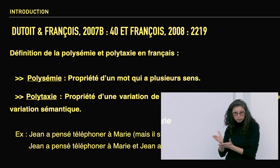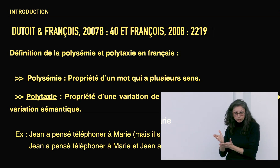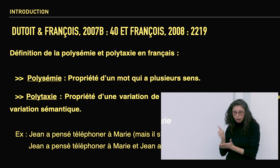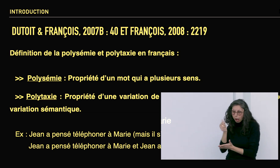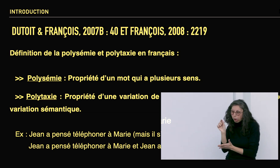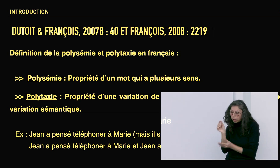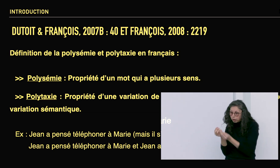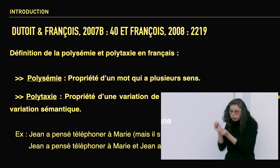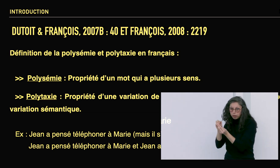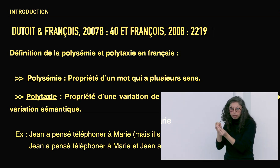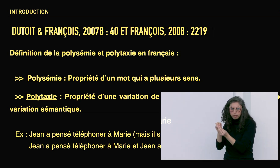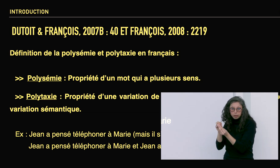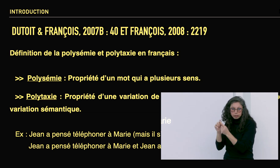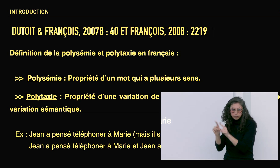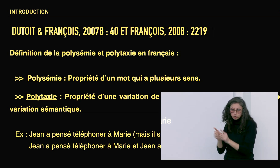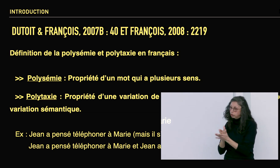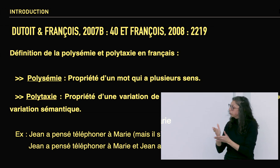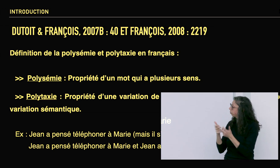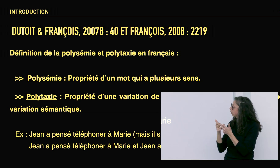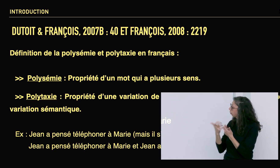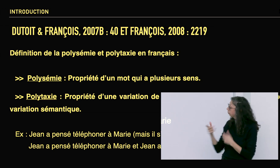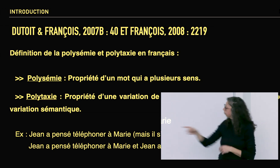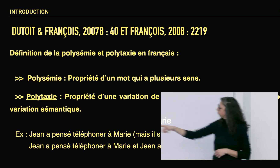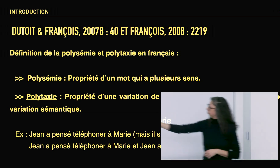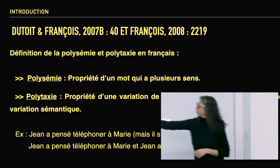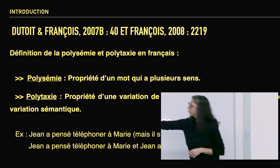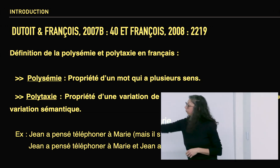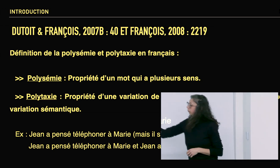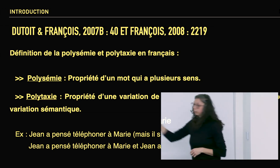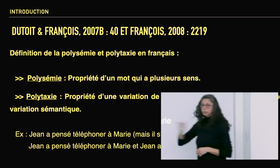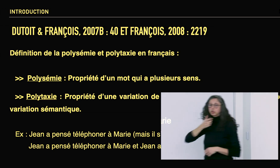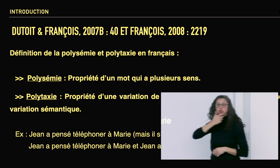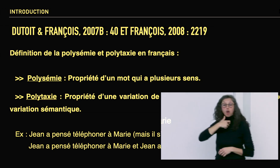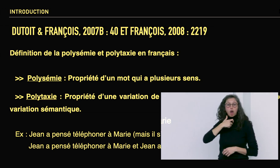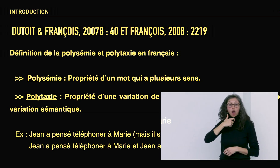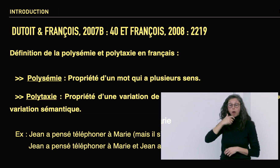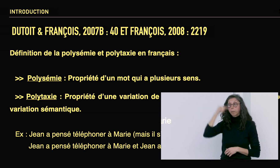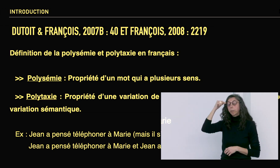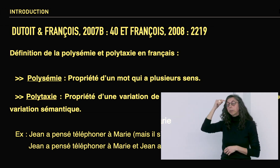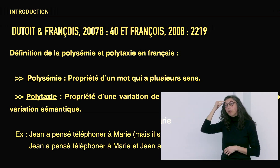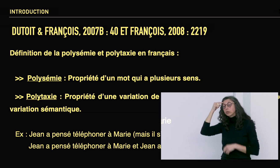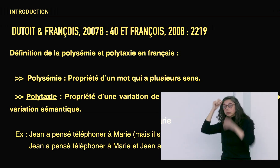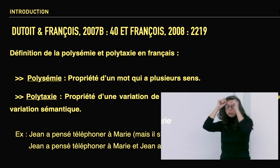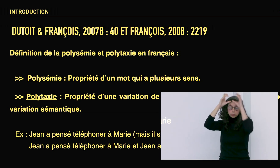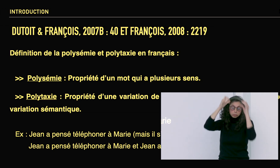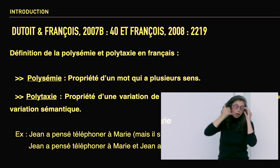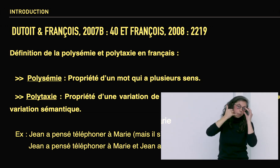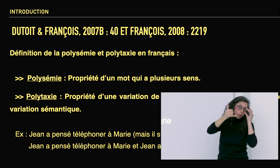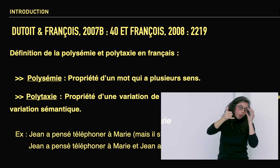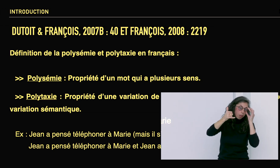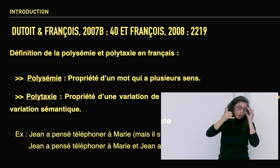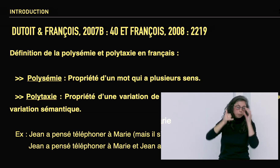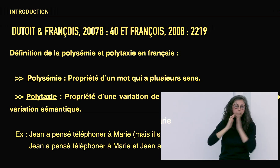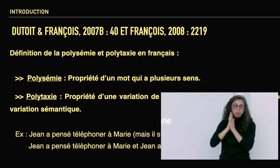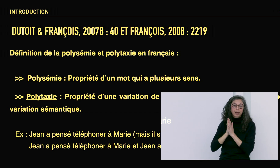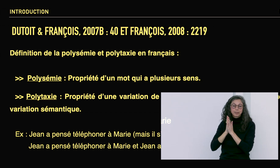définit qu'on peut avoir des structures syntaxiques qui varient avec des variations sémantiques. Donc je vous ai mis des exemples ici. Donc Jean